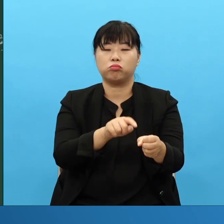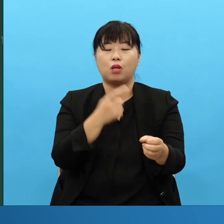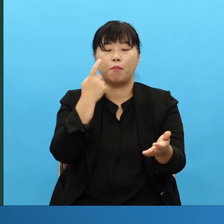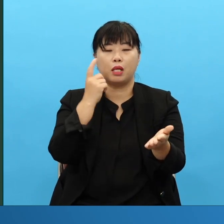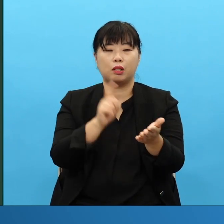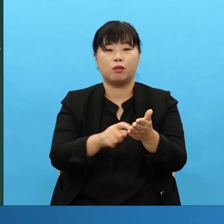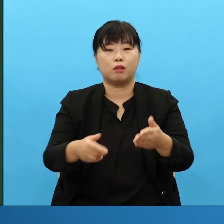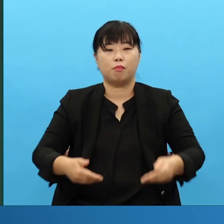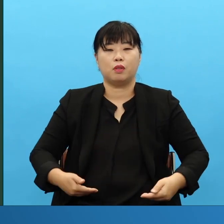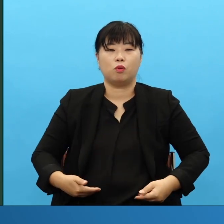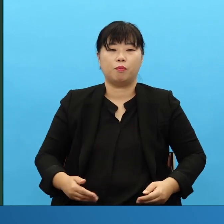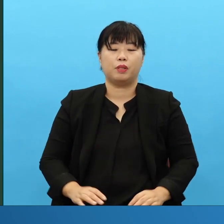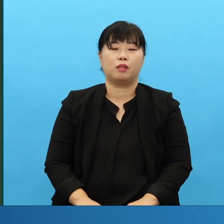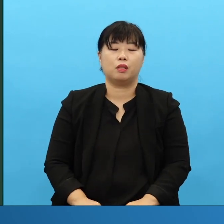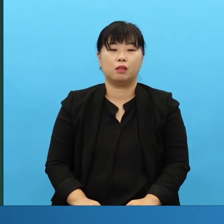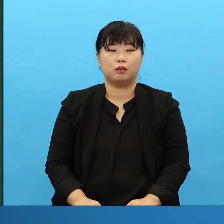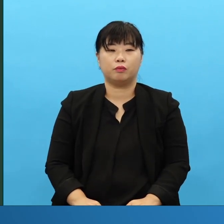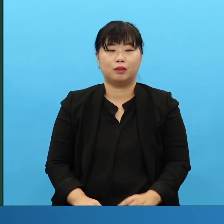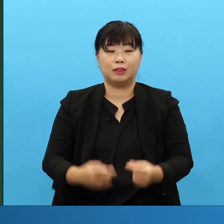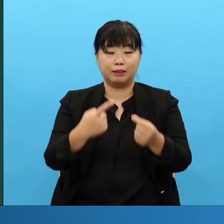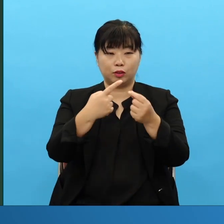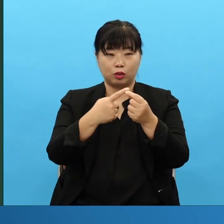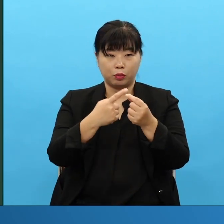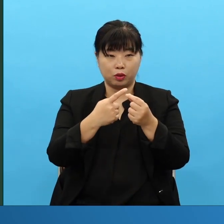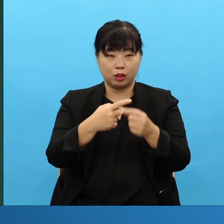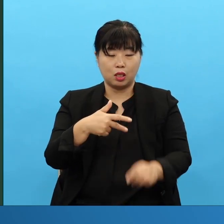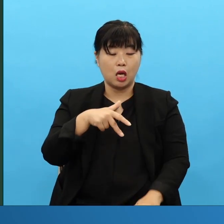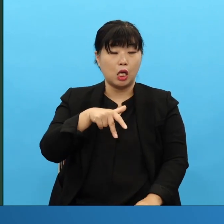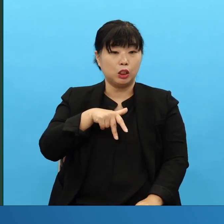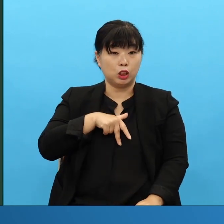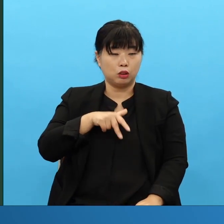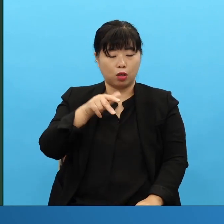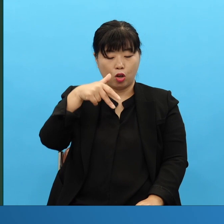여러분의 정체성은 빌리브 3장에 잘 나와 있습니다